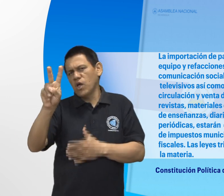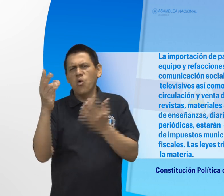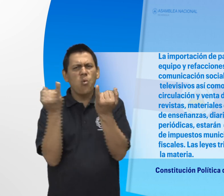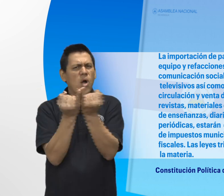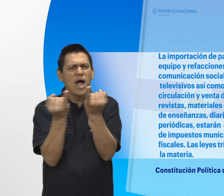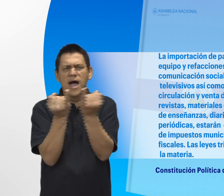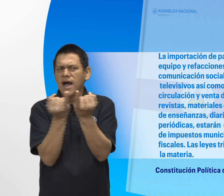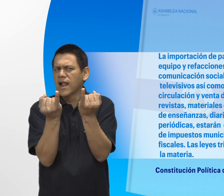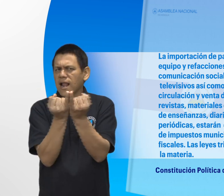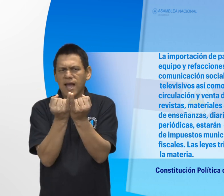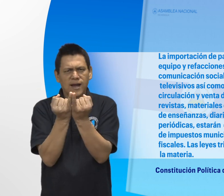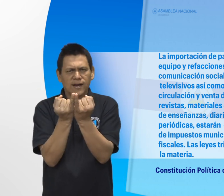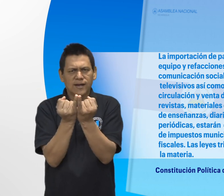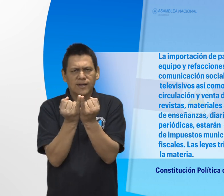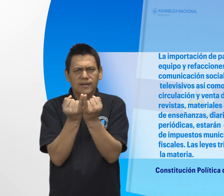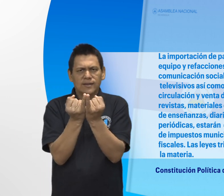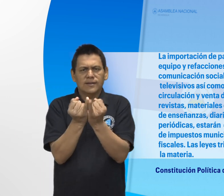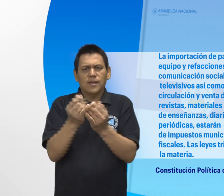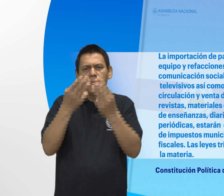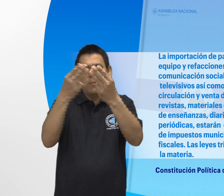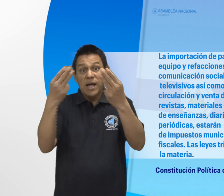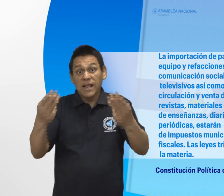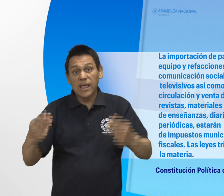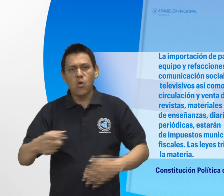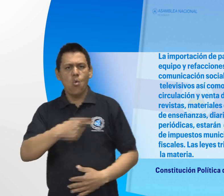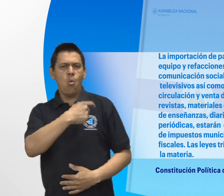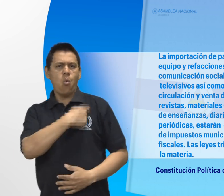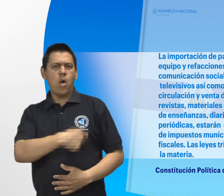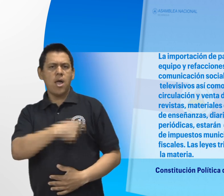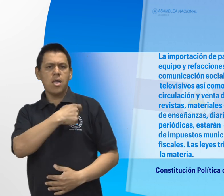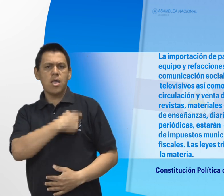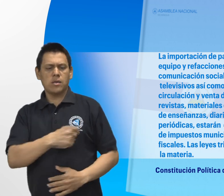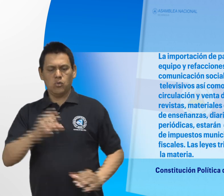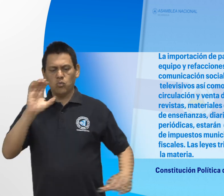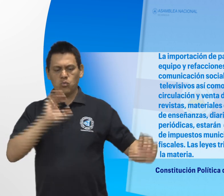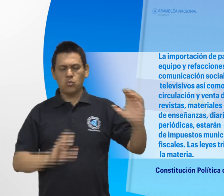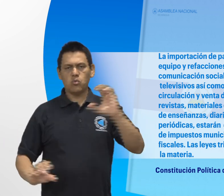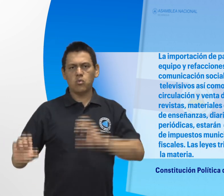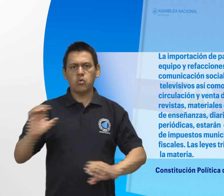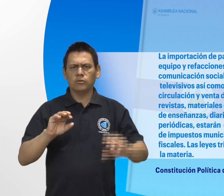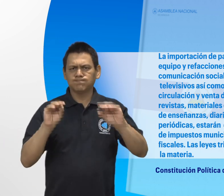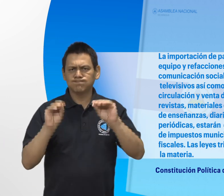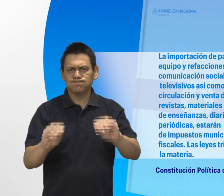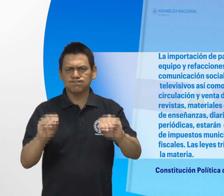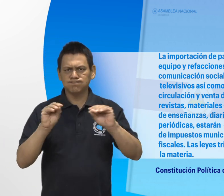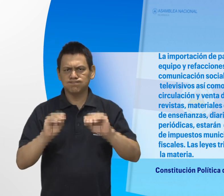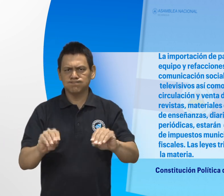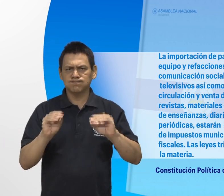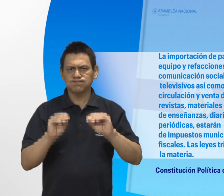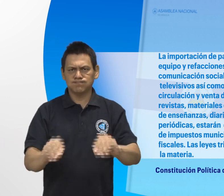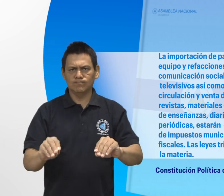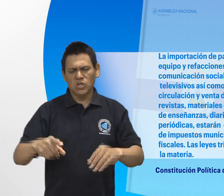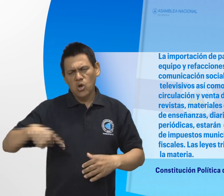radiales y televisivos, así como la importación, circulación y venta de libros,